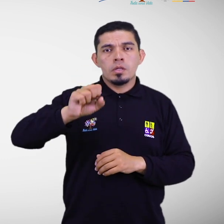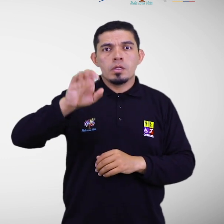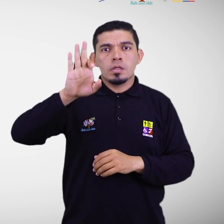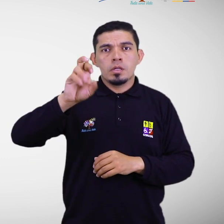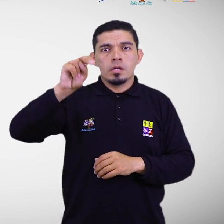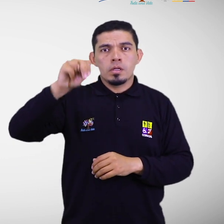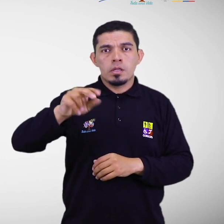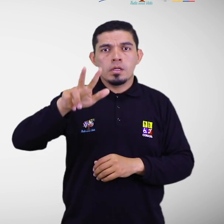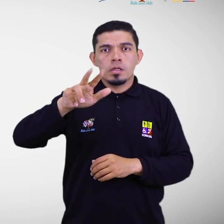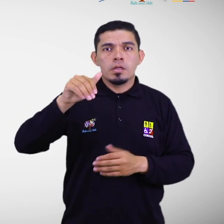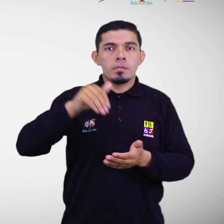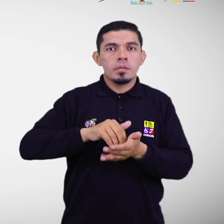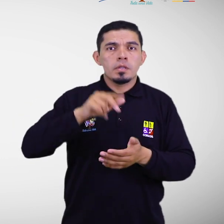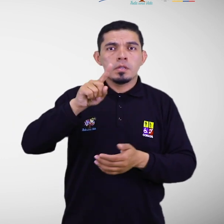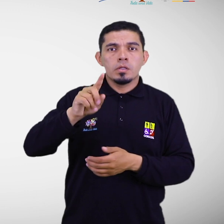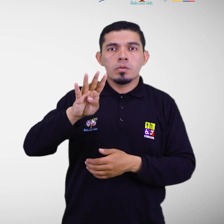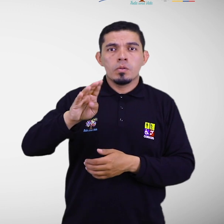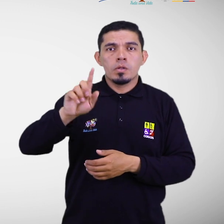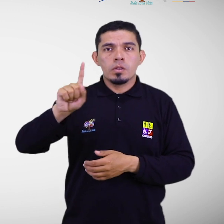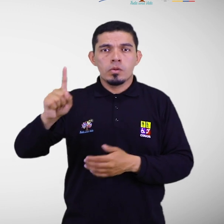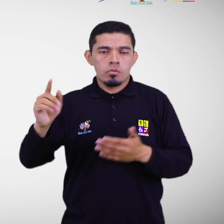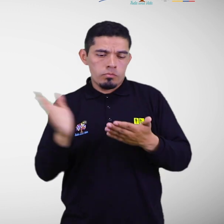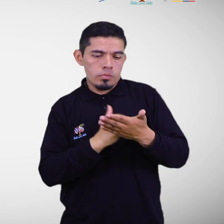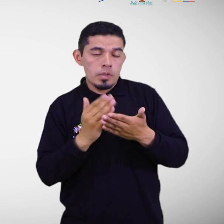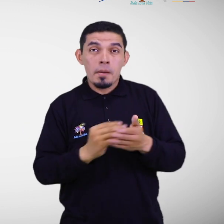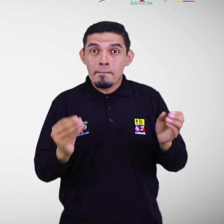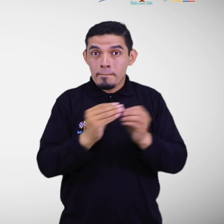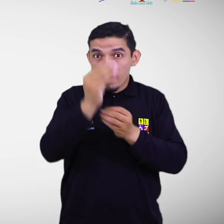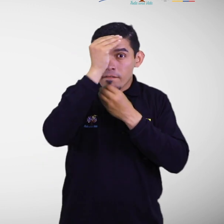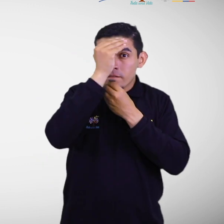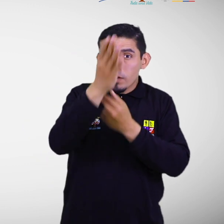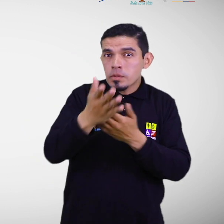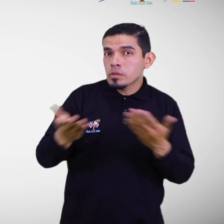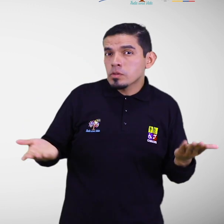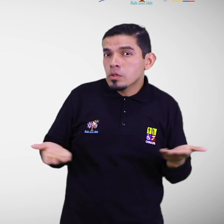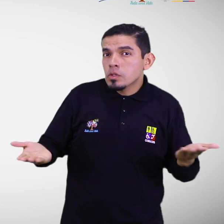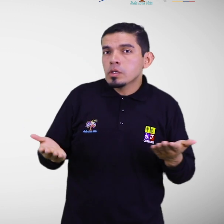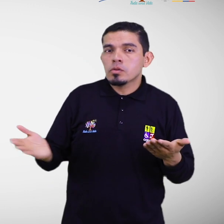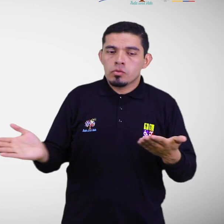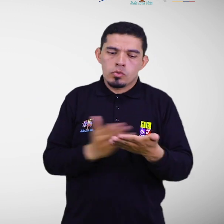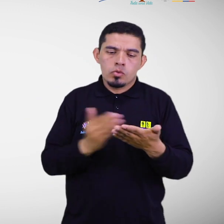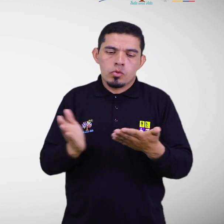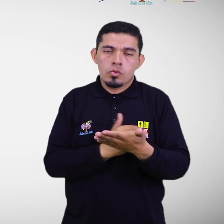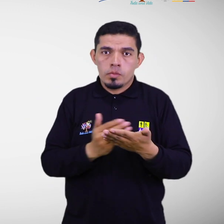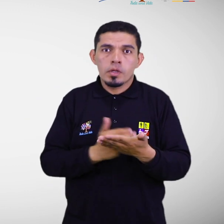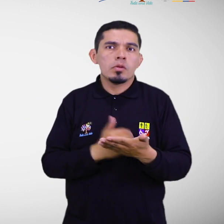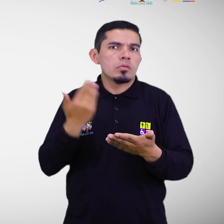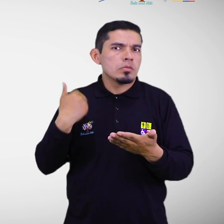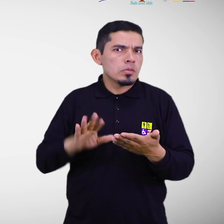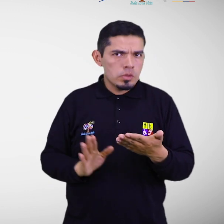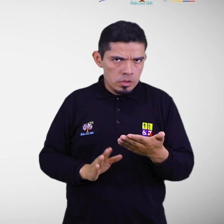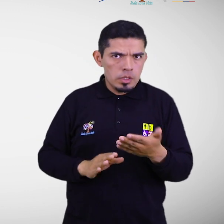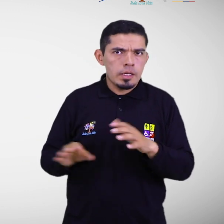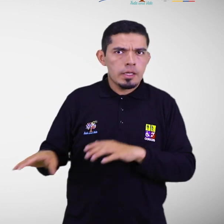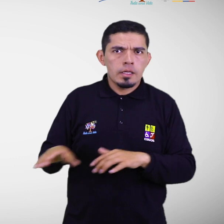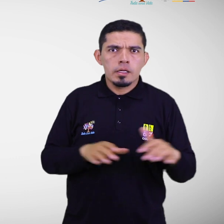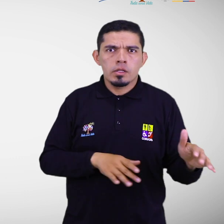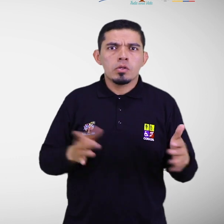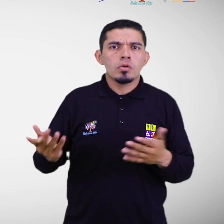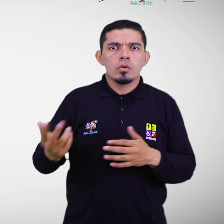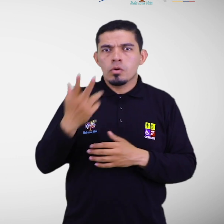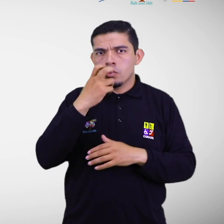-3141. Para mayor información se puede utilizar el documento guía operacional para la gestión de